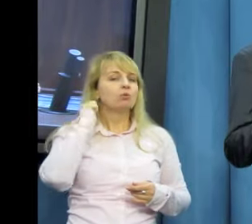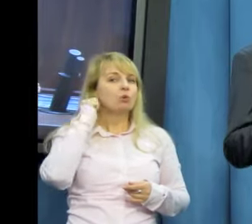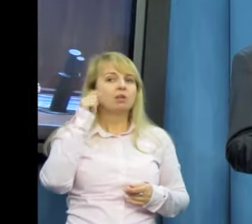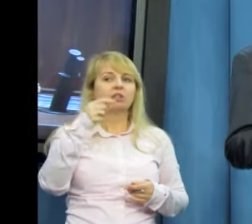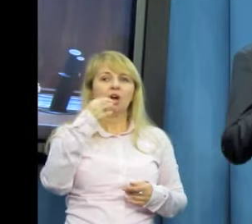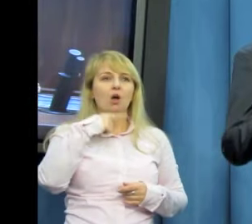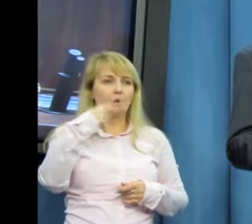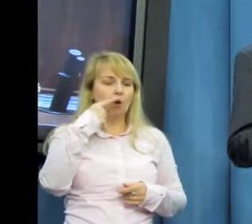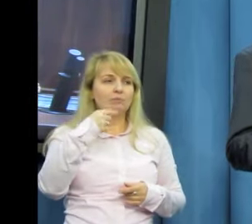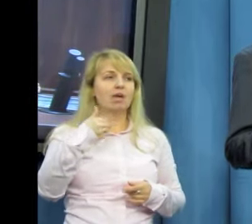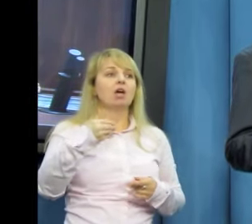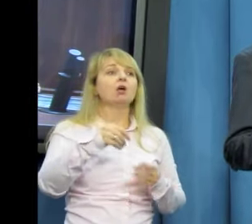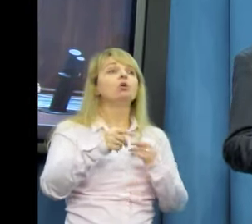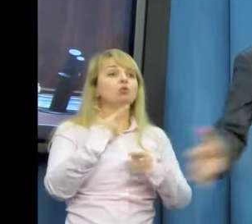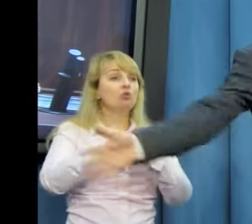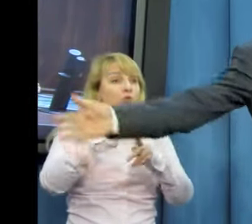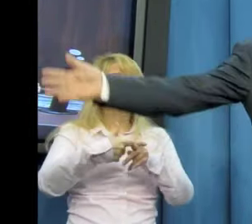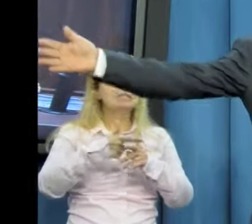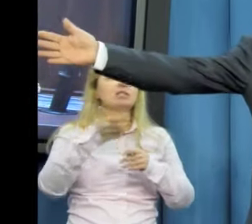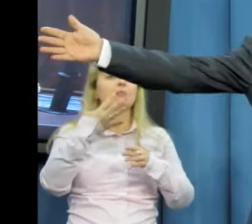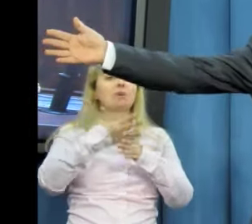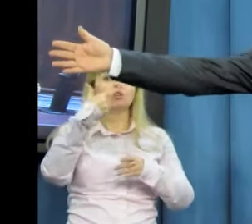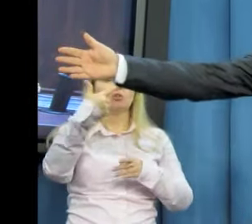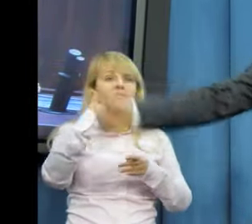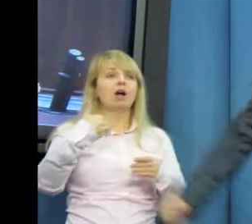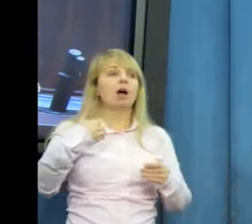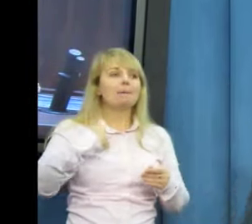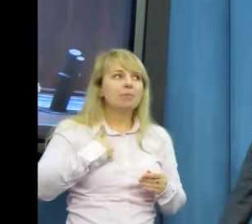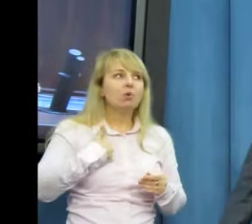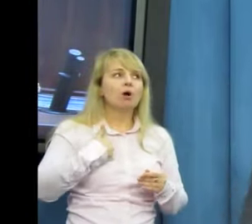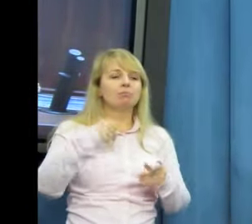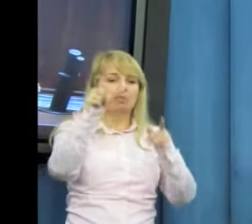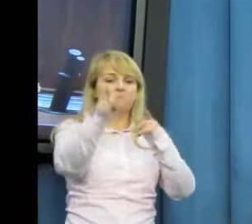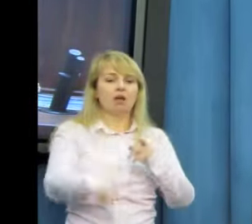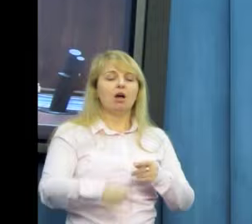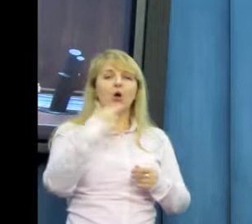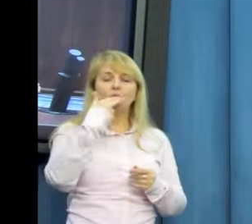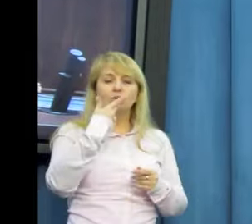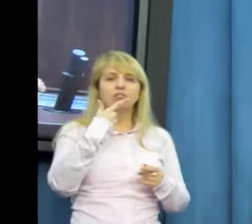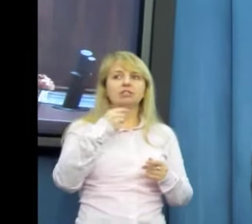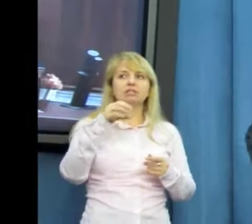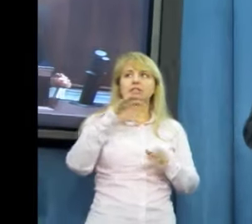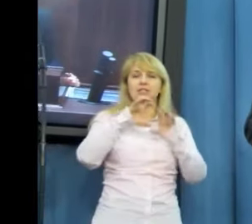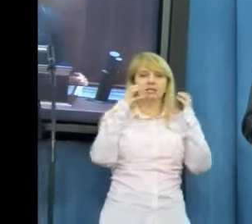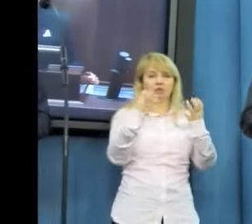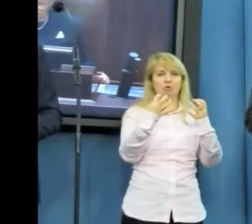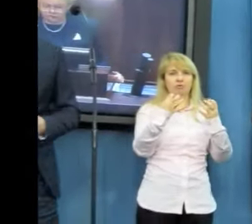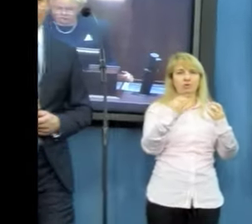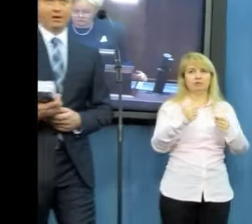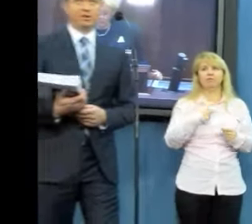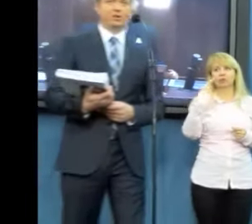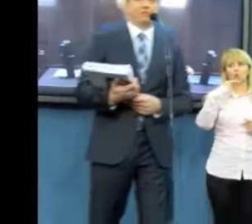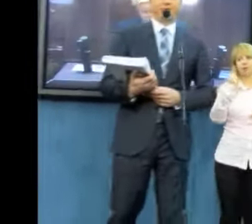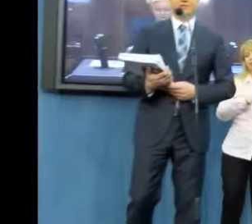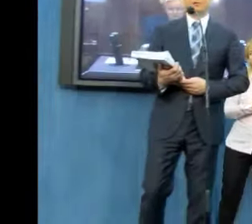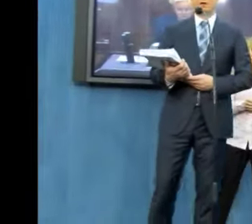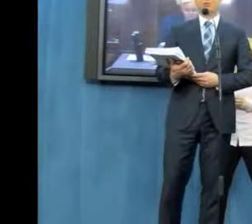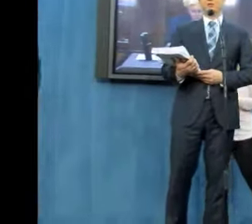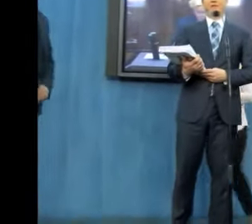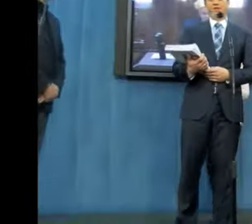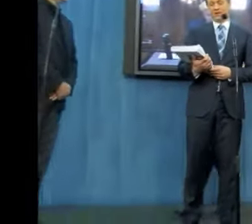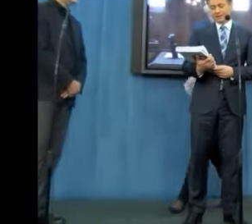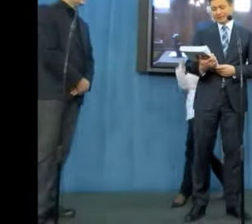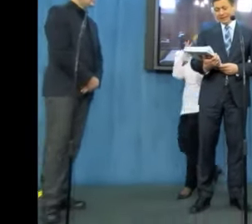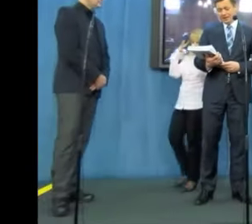mównicy sejmowej, byłem na sali sejmowej. Można to sprawdzić w dokumentach. Przekazujemy dokumentach. Jeszcze dwa zdanie. Szanowni Państwo,